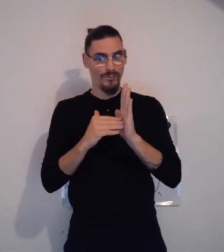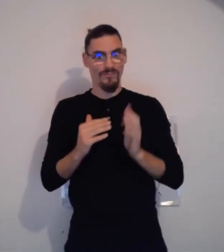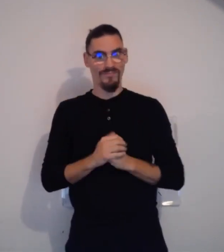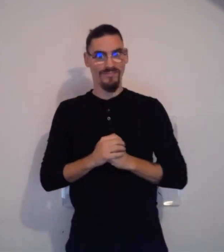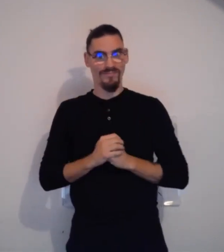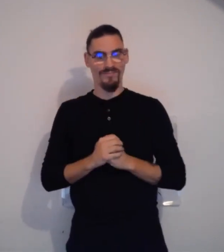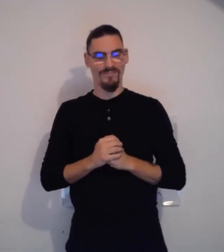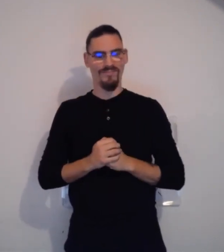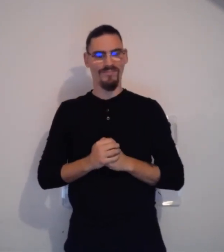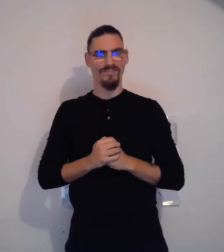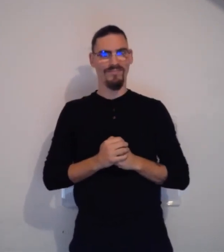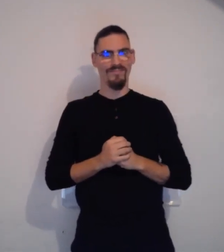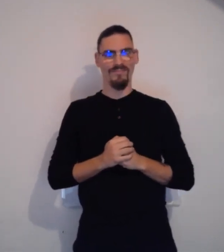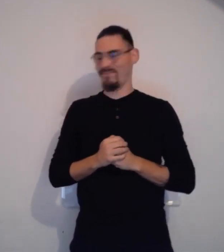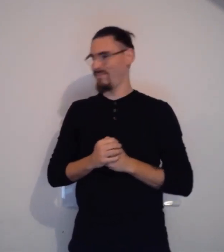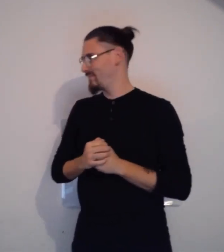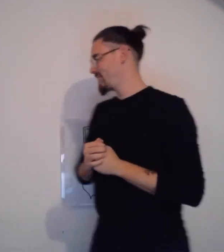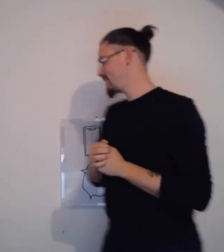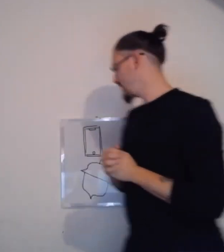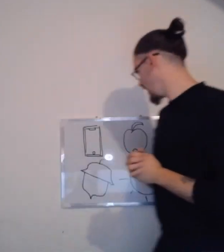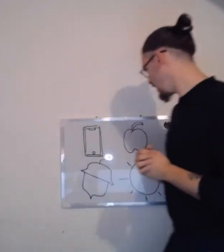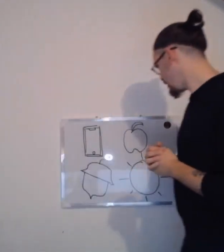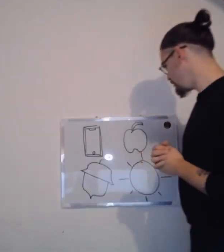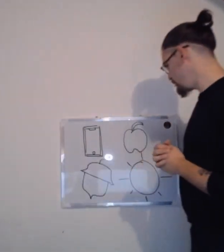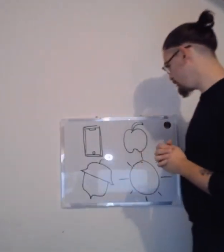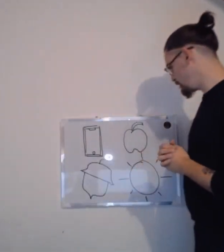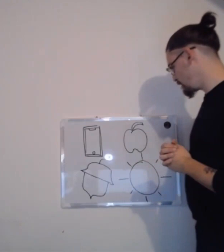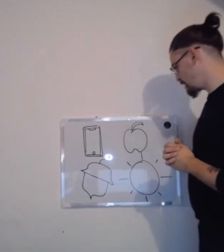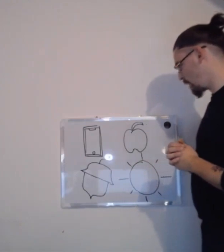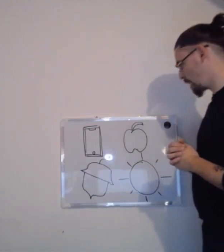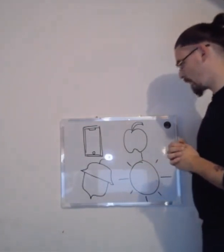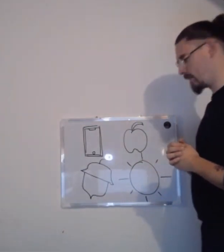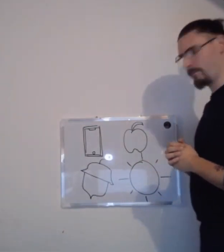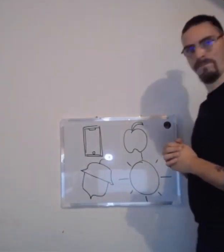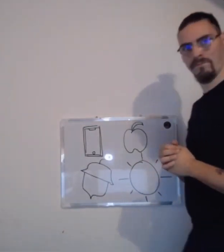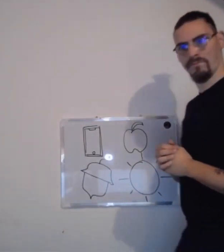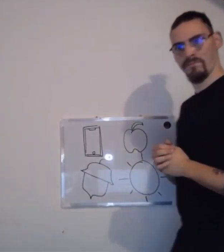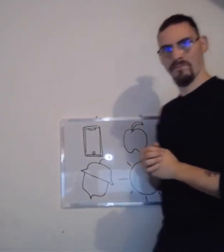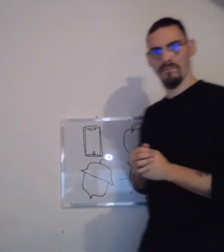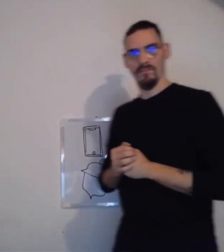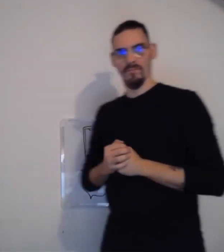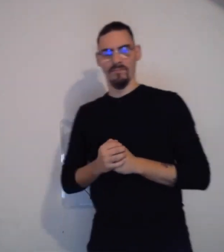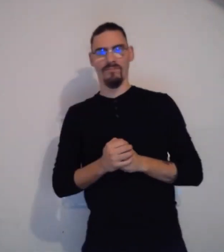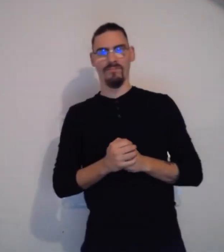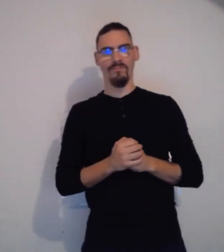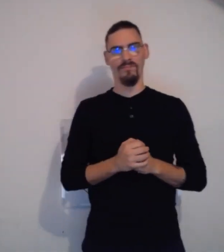On continue et je vais vous en donner un autre maintenant. Alors,